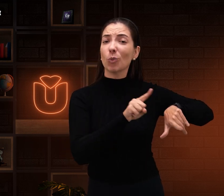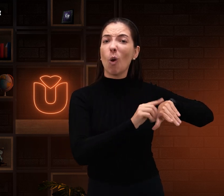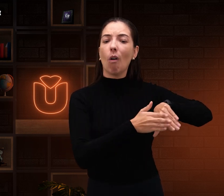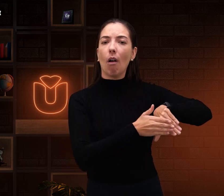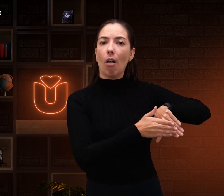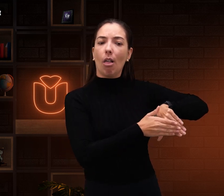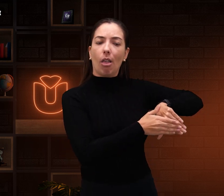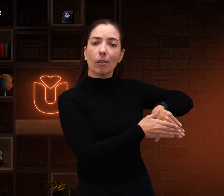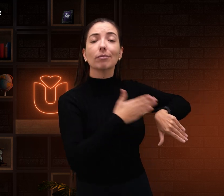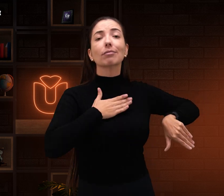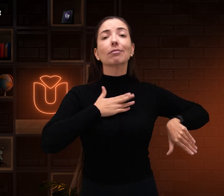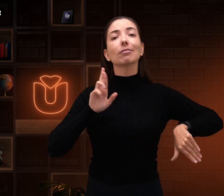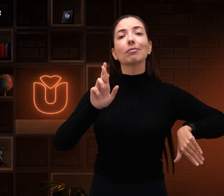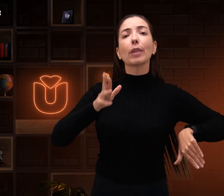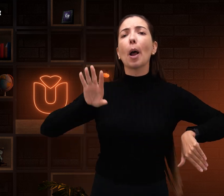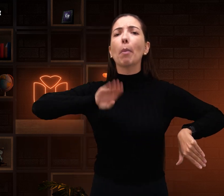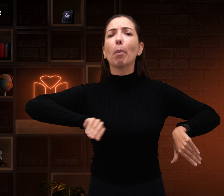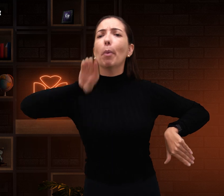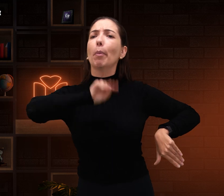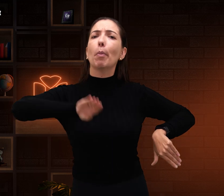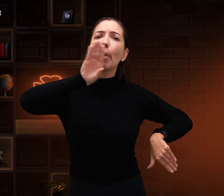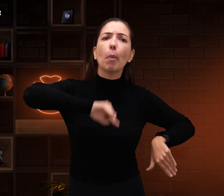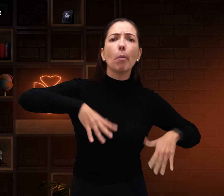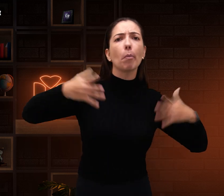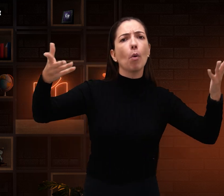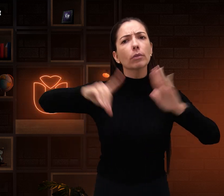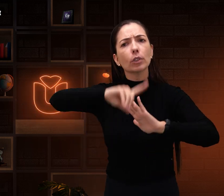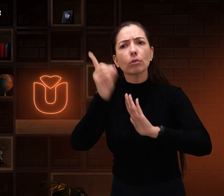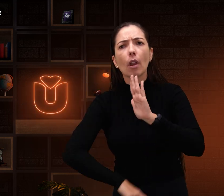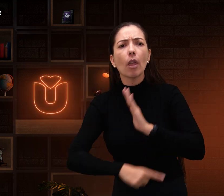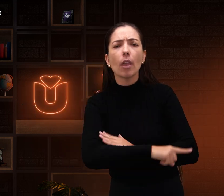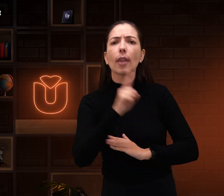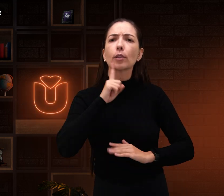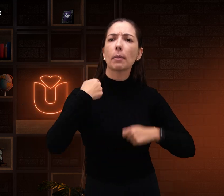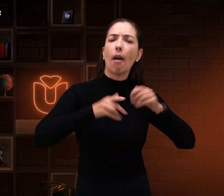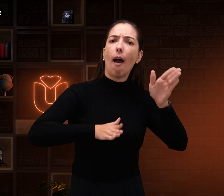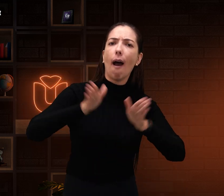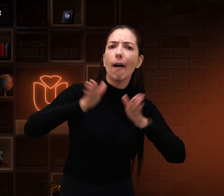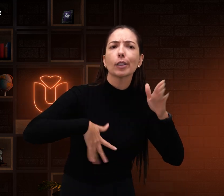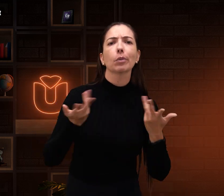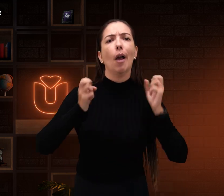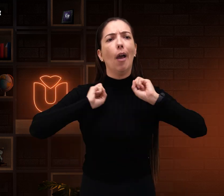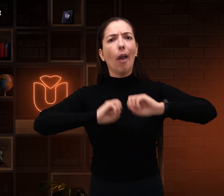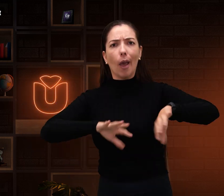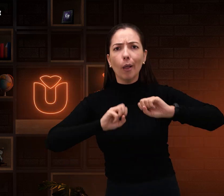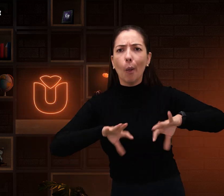O deixava de lado, eu vou te representar. E ficava falando dos direitos do surdo, o direito à acessibilidade, à